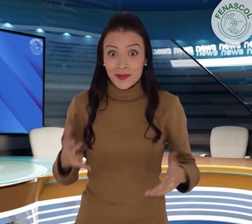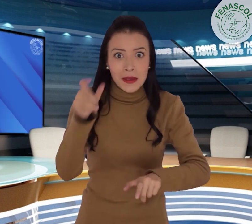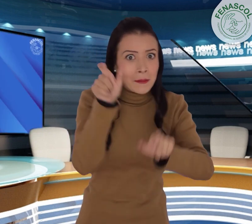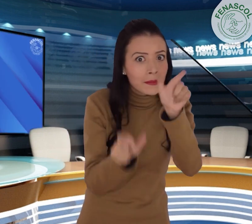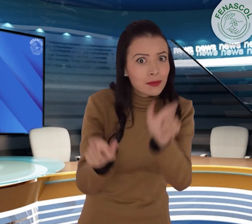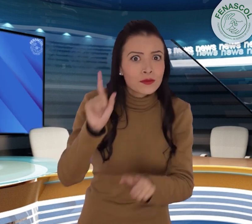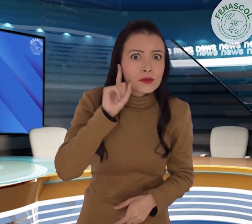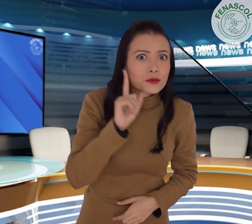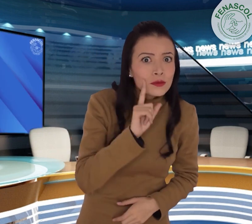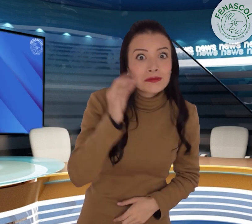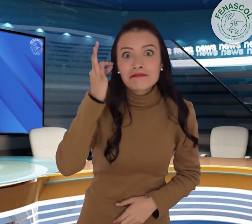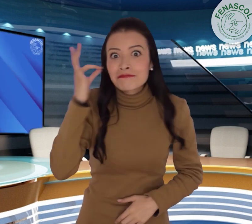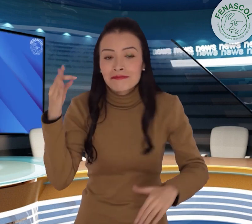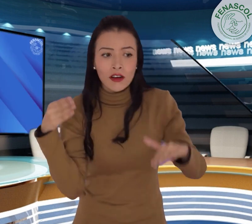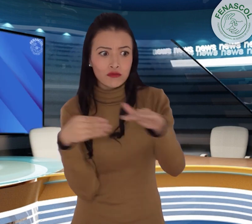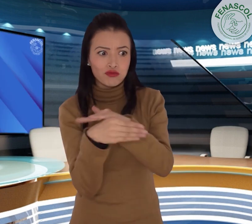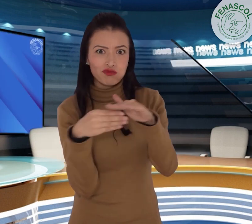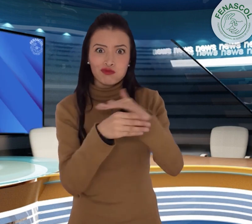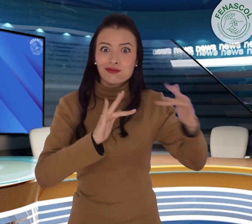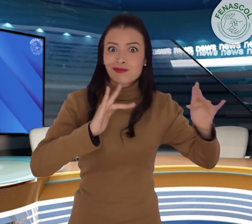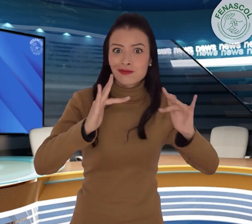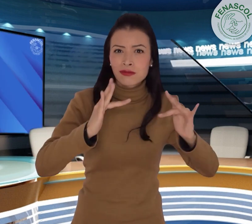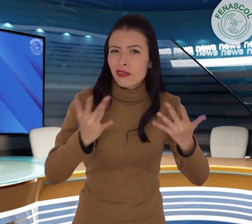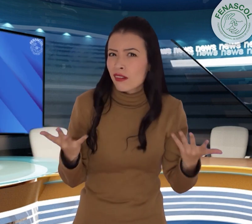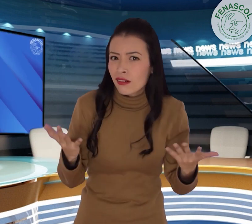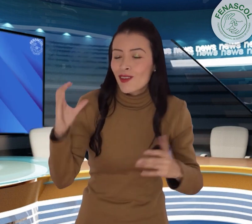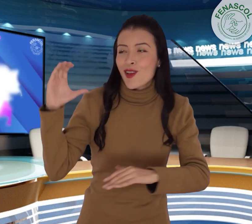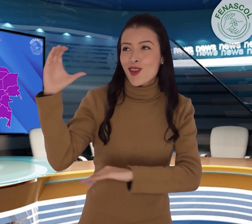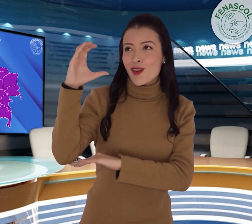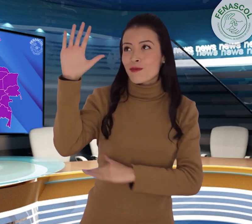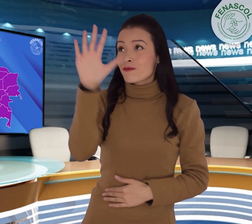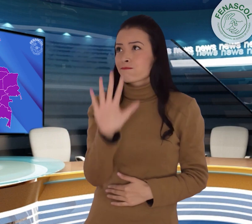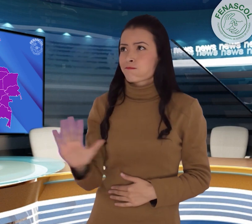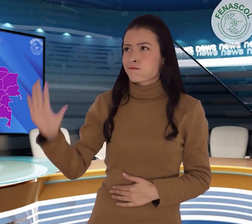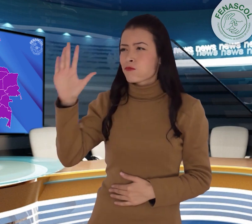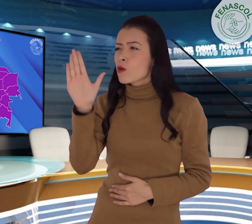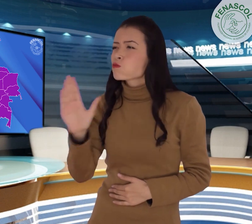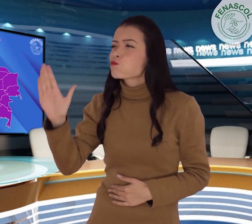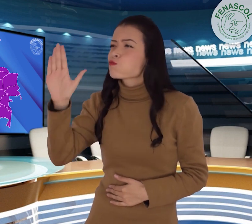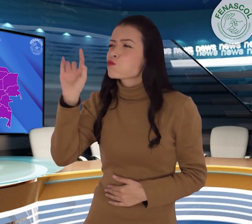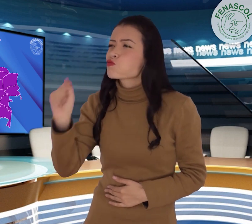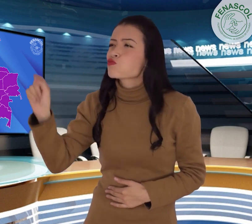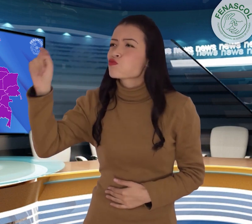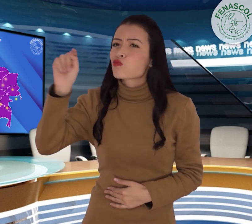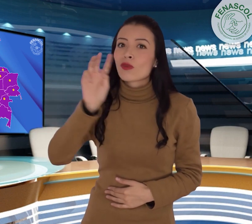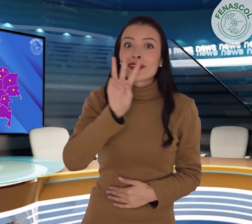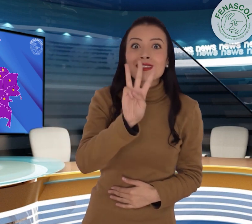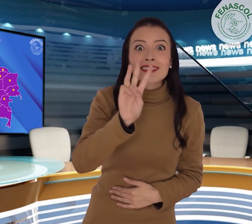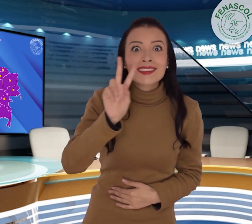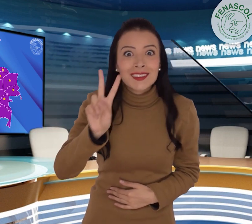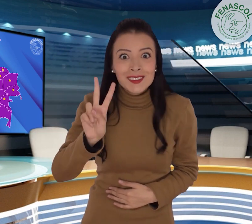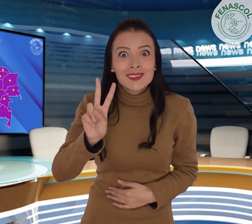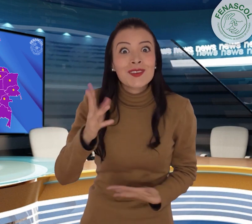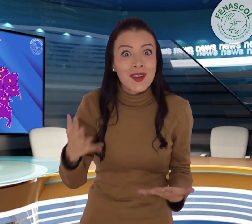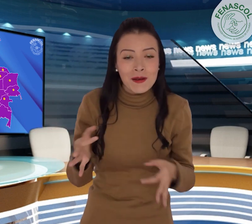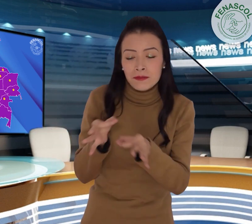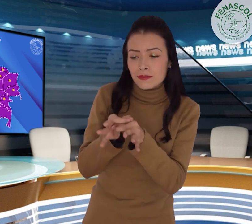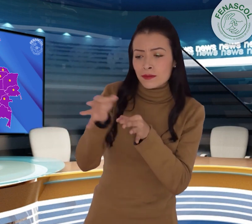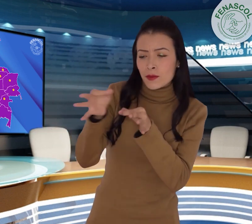Nuestros servicios han impactado a nivel nacional, tanto a personas sordas como oyentes, llegando a los 32 departamentos y a muchos